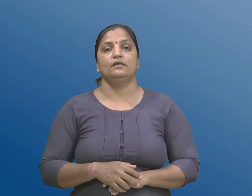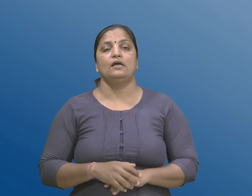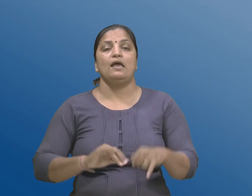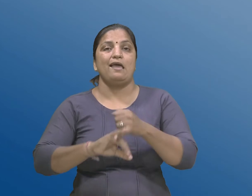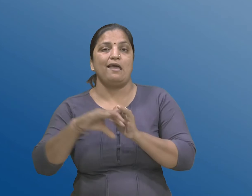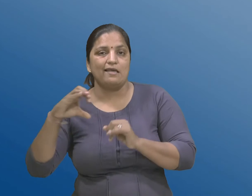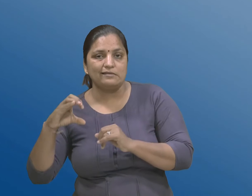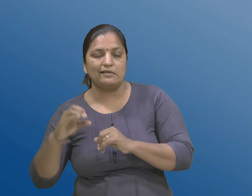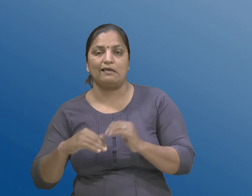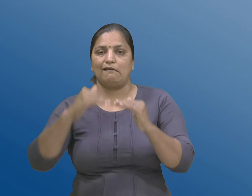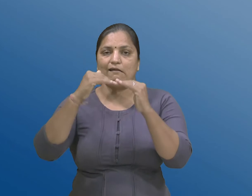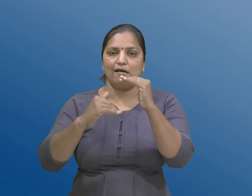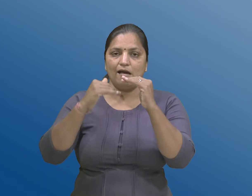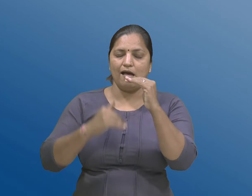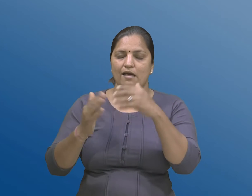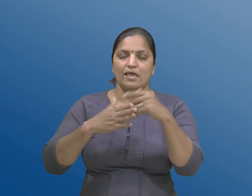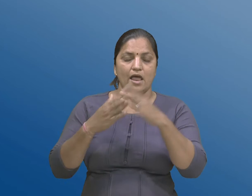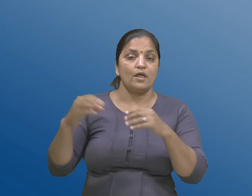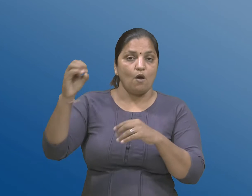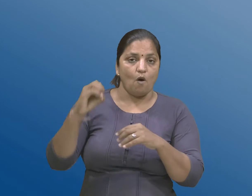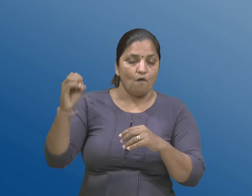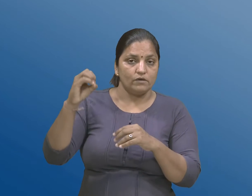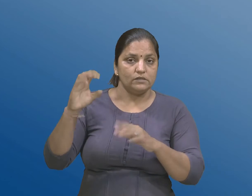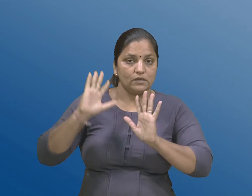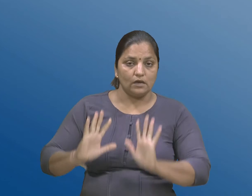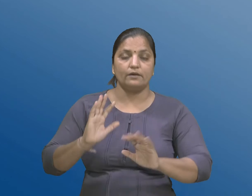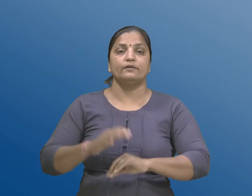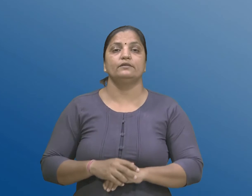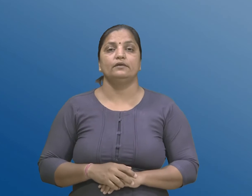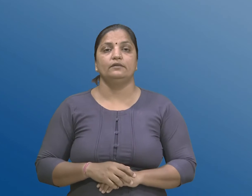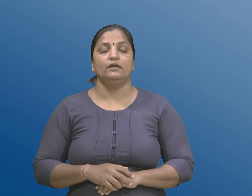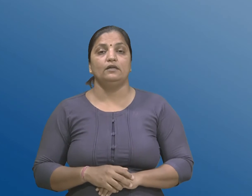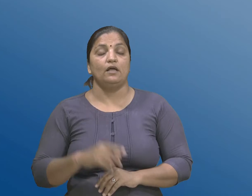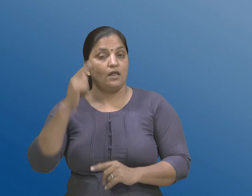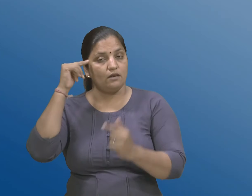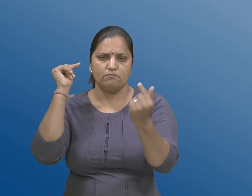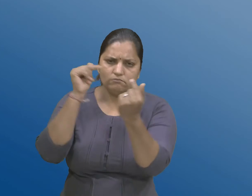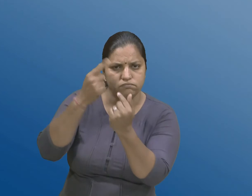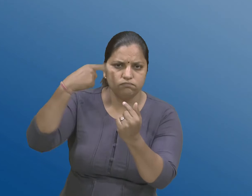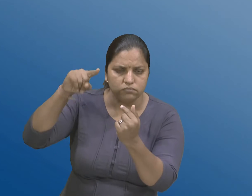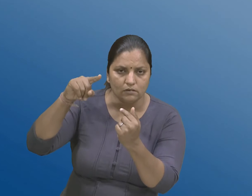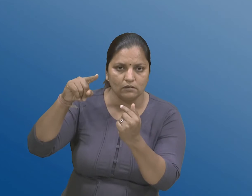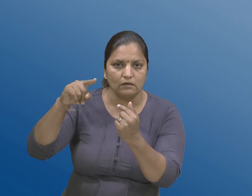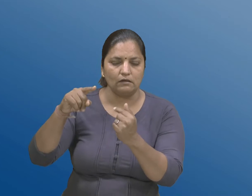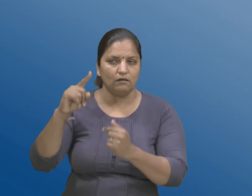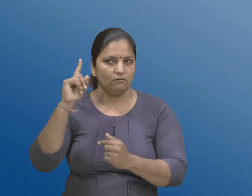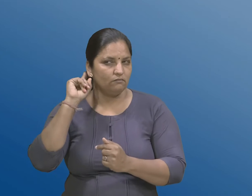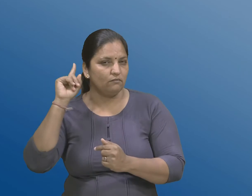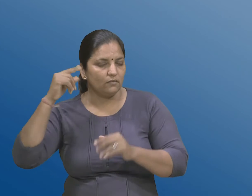के अन्य कोई अधिकारी ना पक्षे सम्मती के दूरलक्ष के